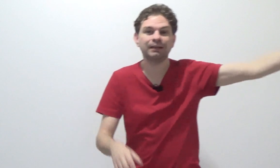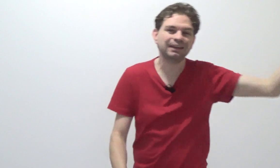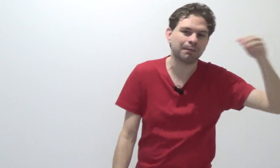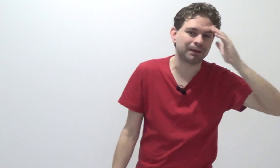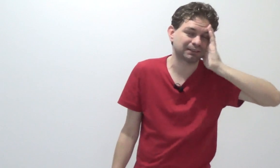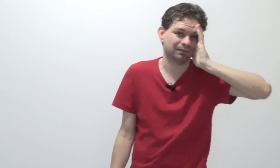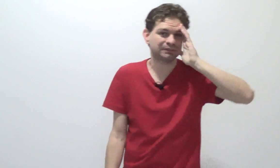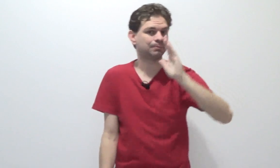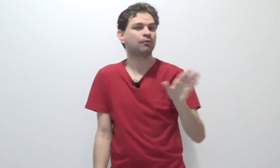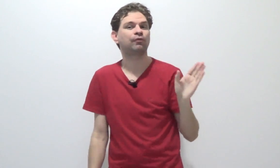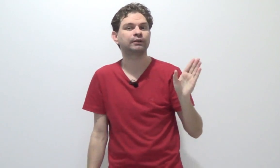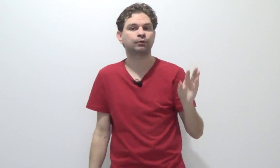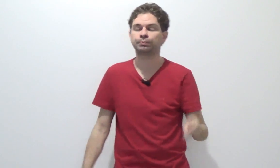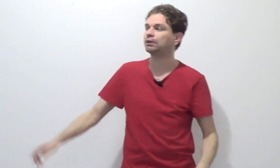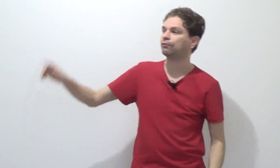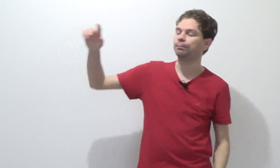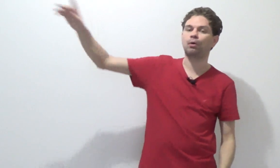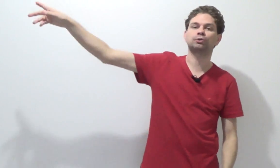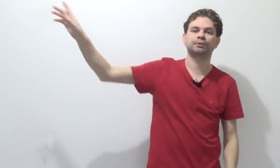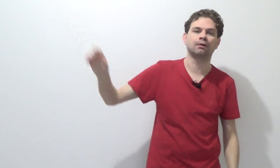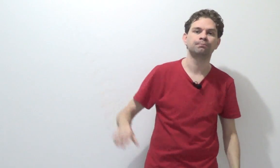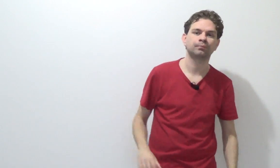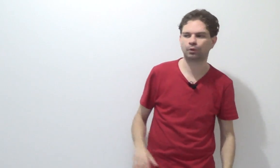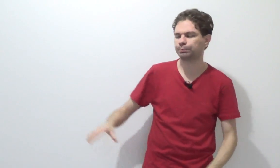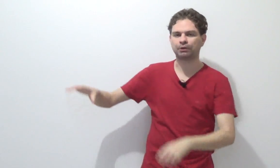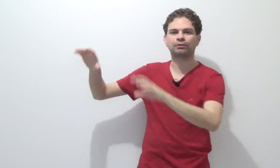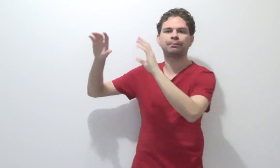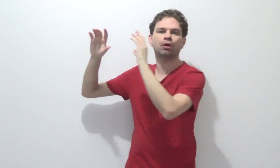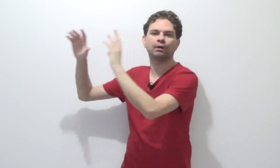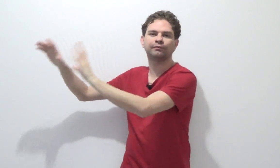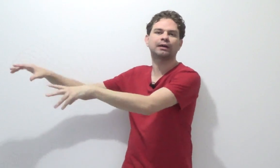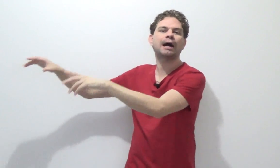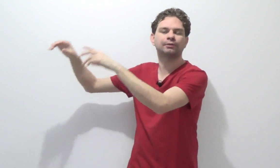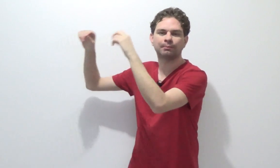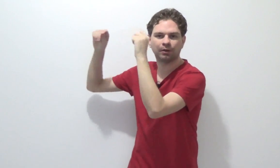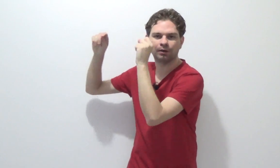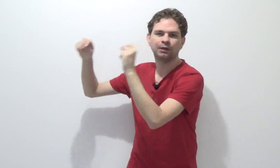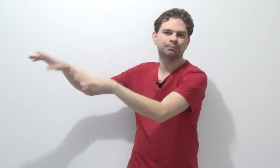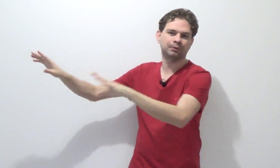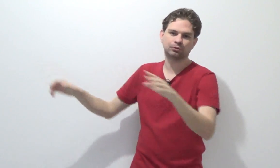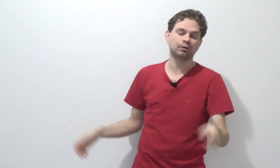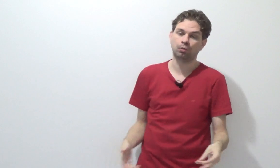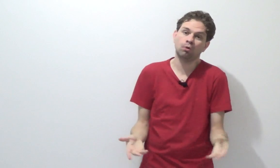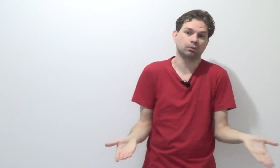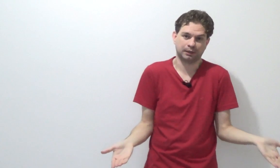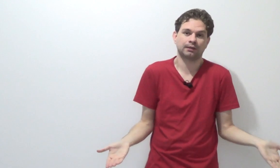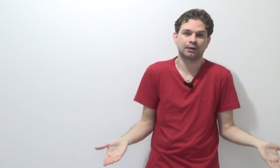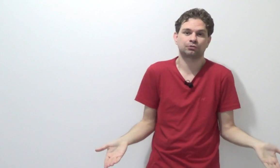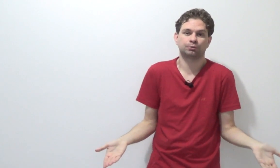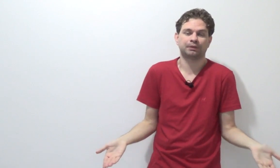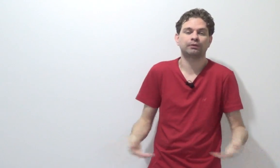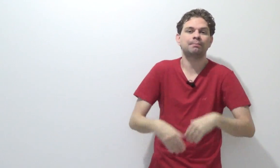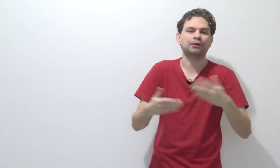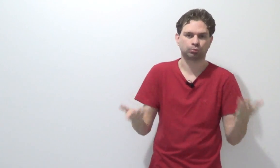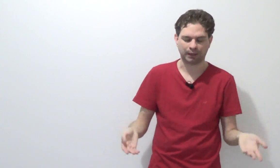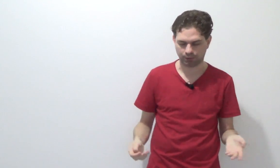Ih, rapaz, isso aqui vai ser meio foda aqui no hospital. Vamos pra outro hospital. Tem um hospital que tá melhor qualificado, tem melhor pessoal, ou aquele caso que o hospital nem médico tem, né?